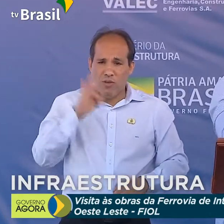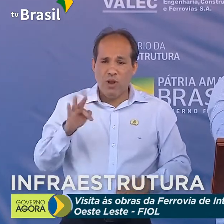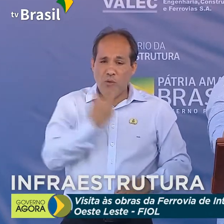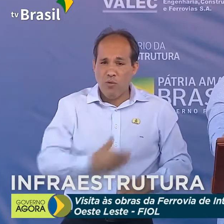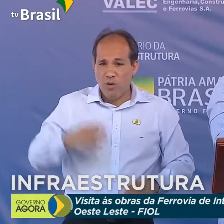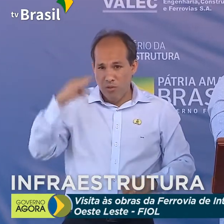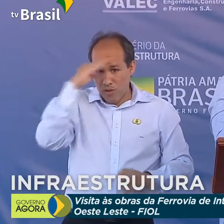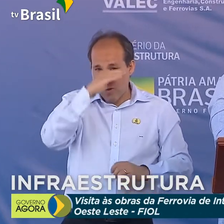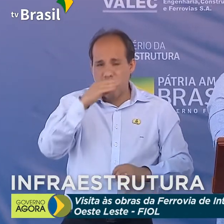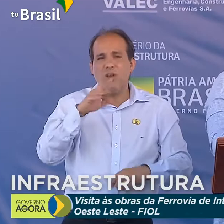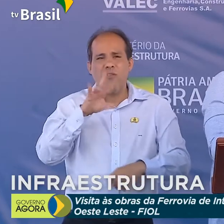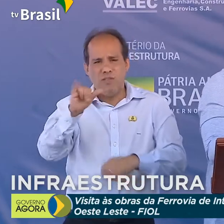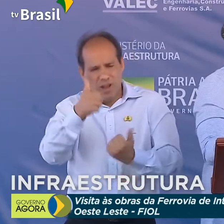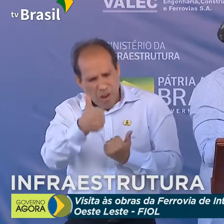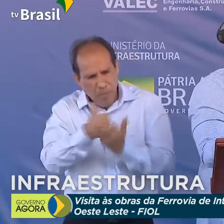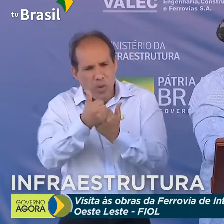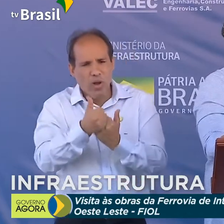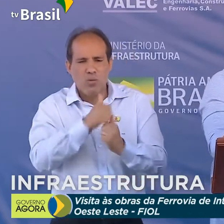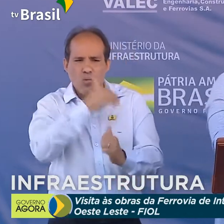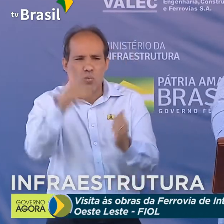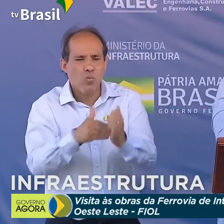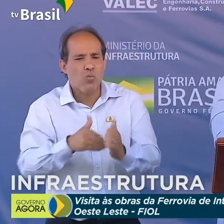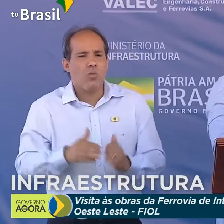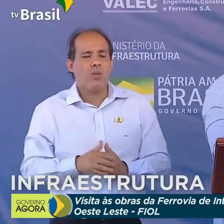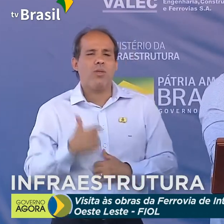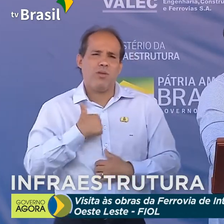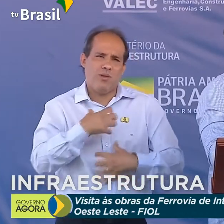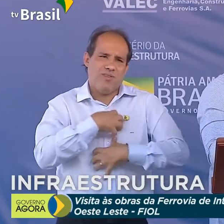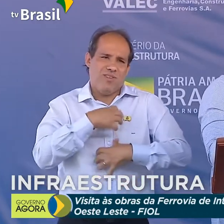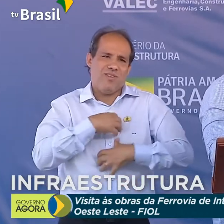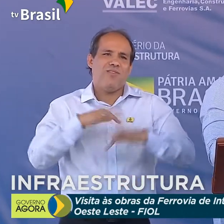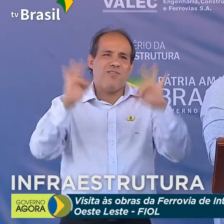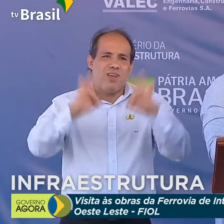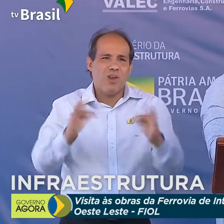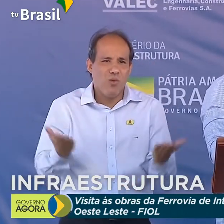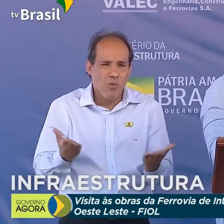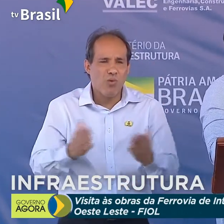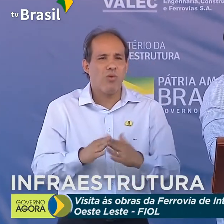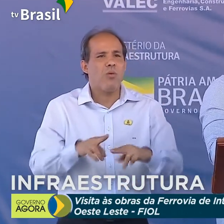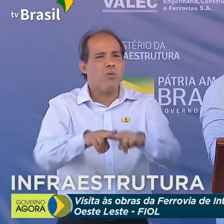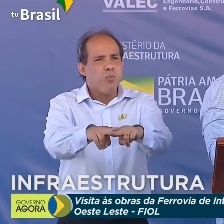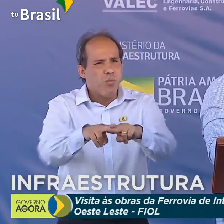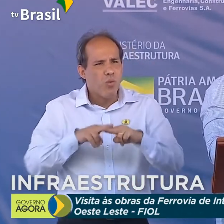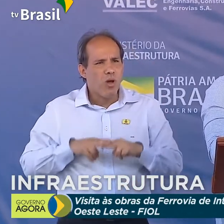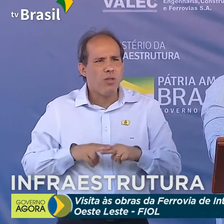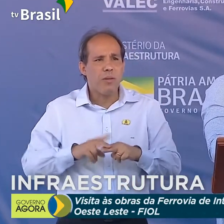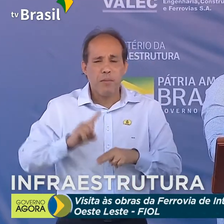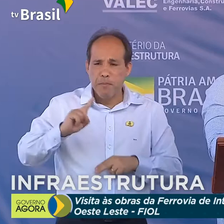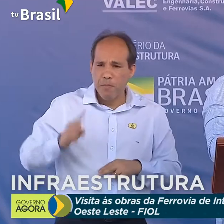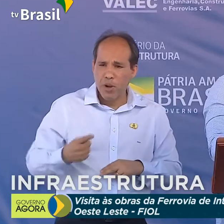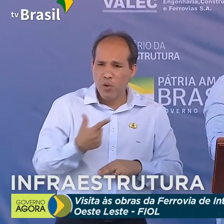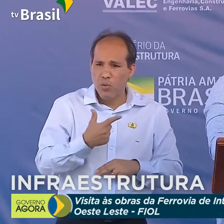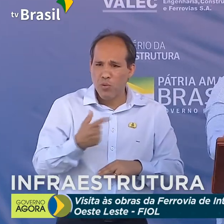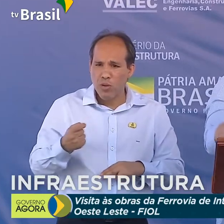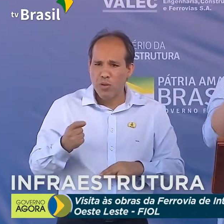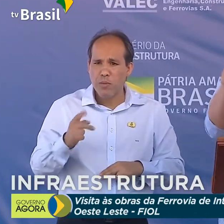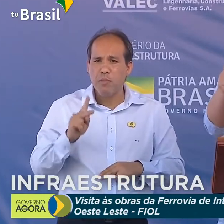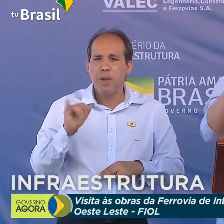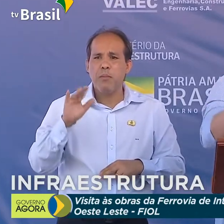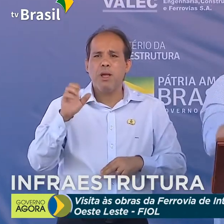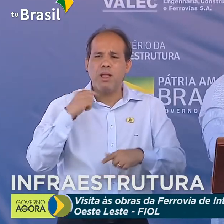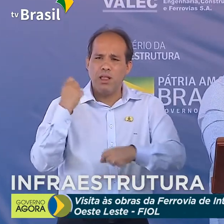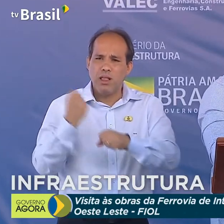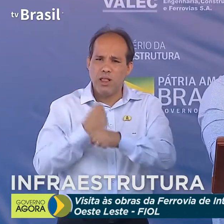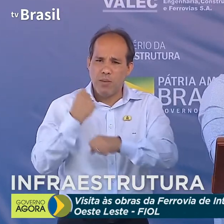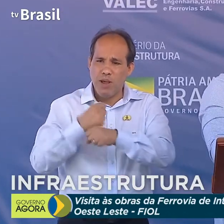não faltará. E eu fico particularmente feliz nos dias de hoje, por causa dos 1.200 pais de família que